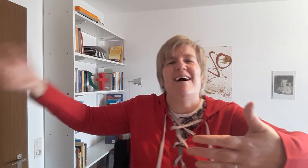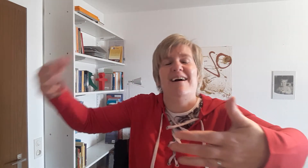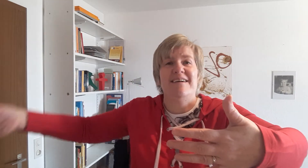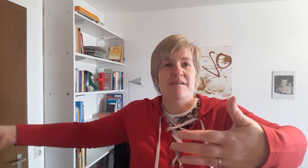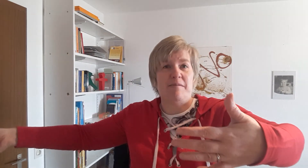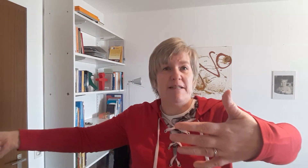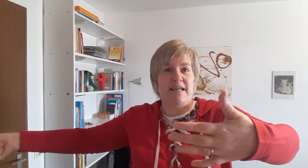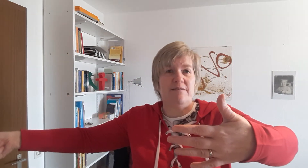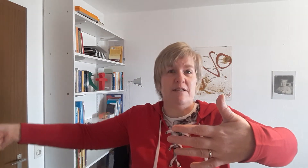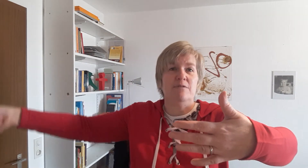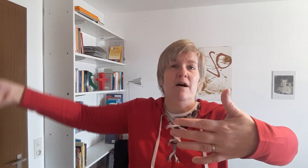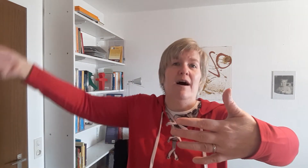Dann machen wir den Deckel wieder zu.